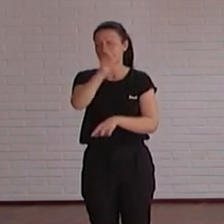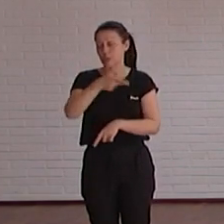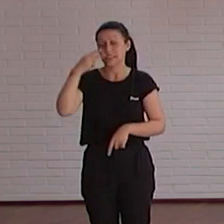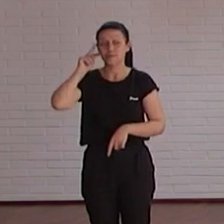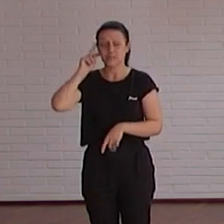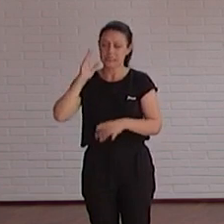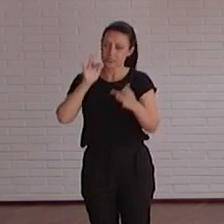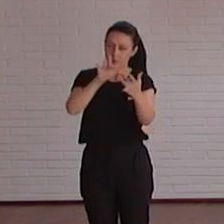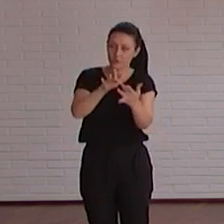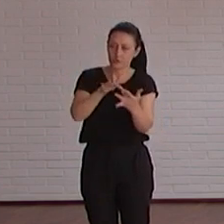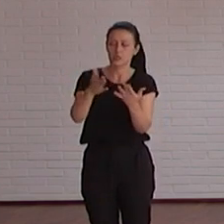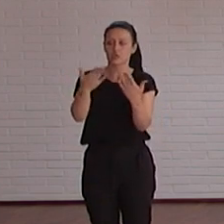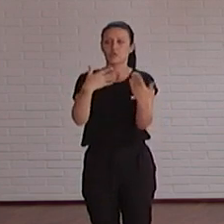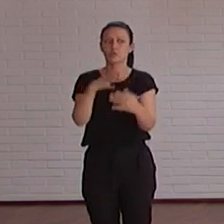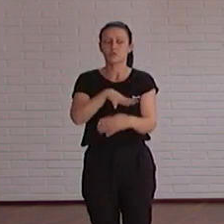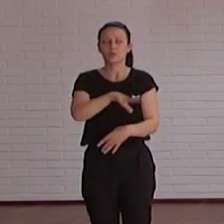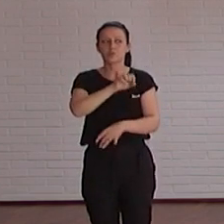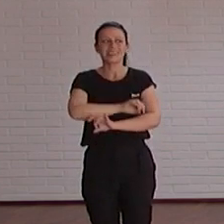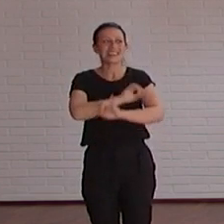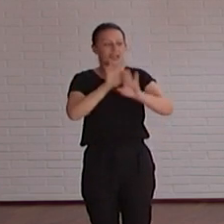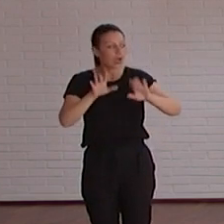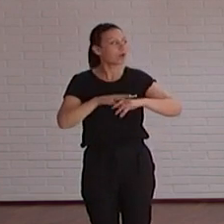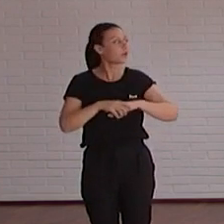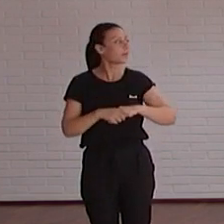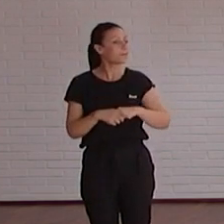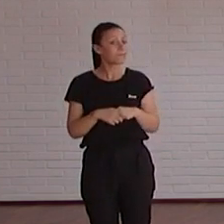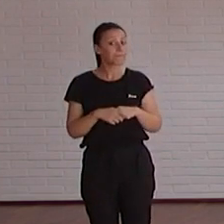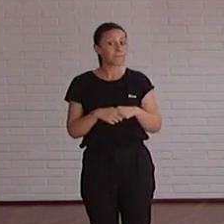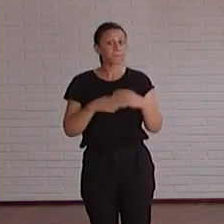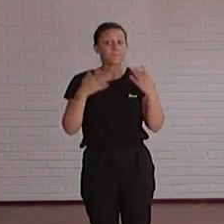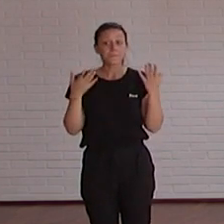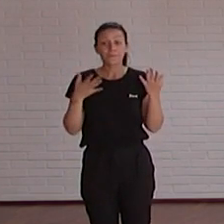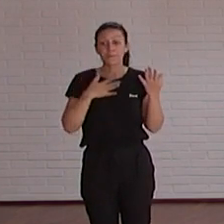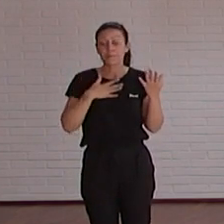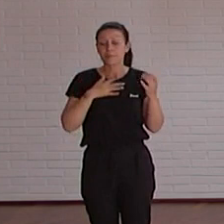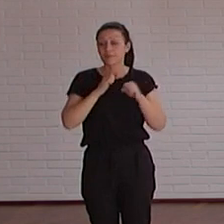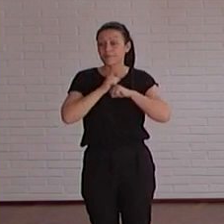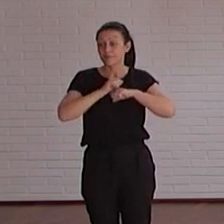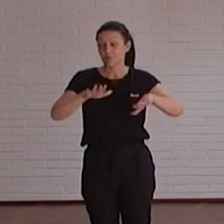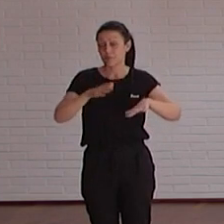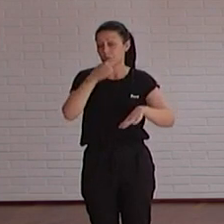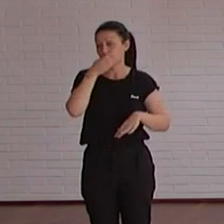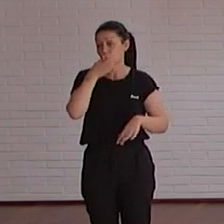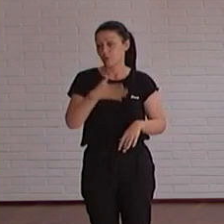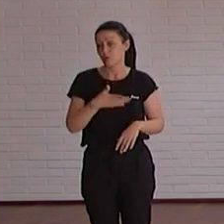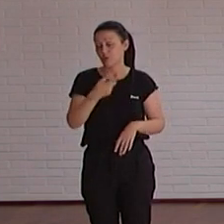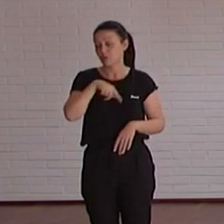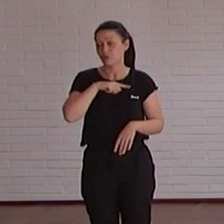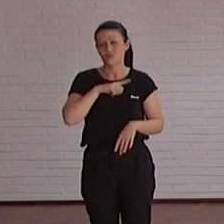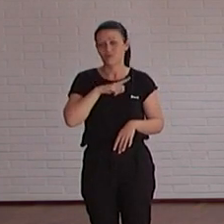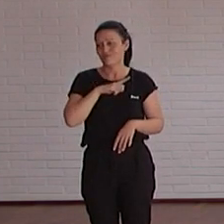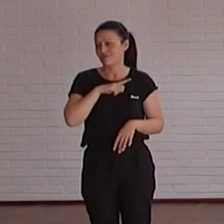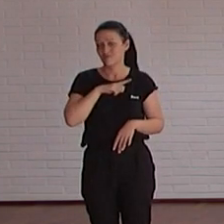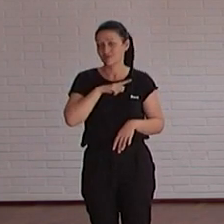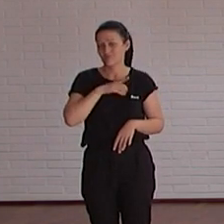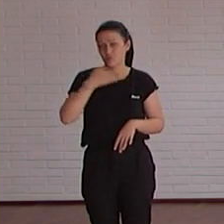buenas a las fuentes solventes y bueno yo creo que eso que la repercusión siempre es muy buena y para nosotros es muy gratificante porque